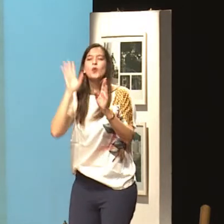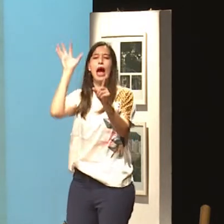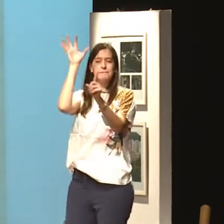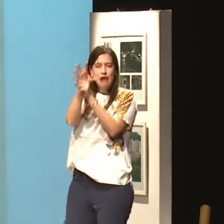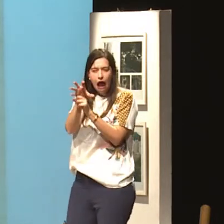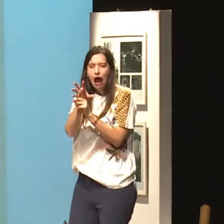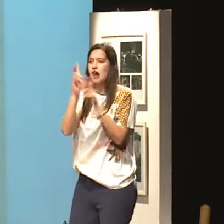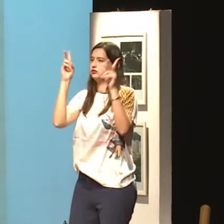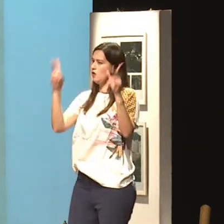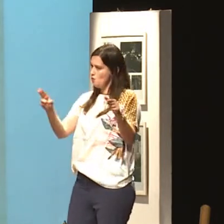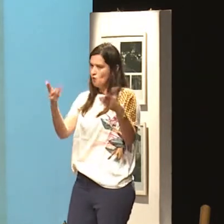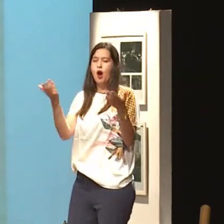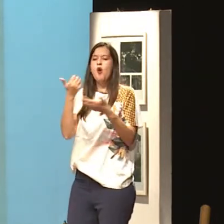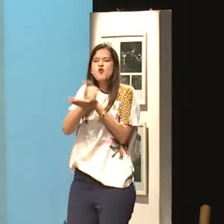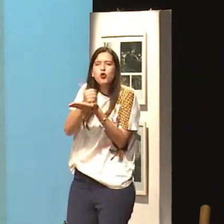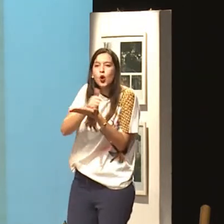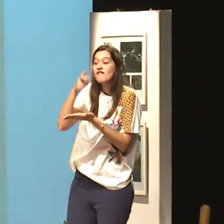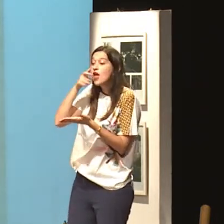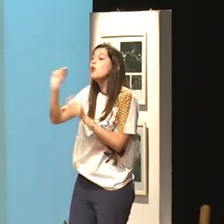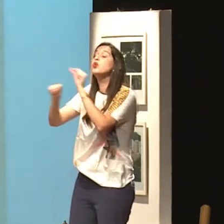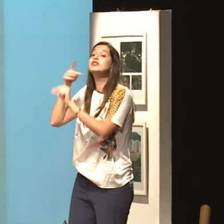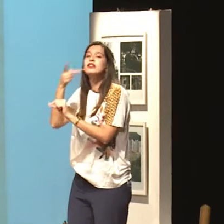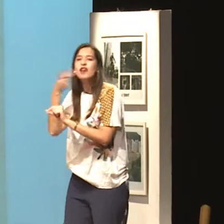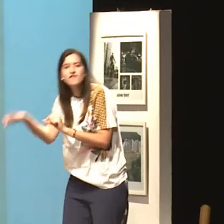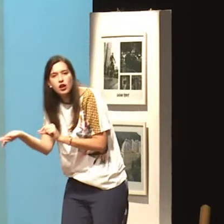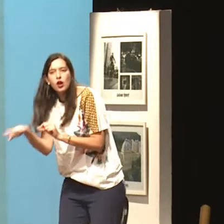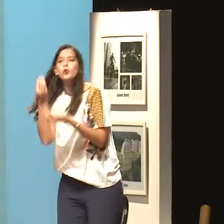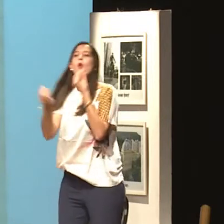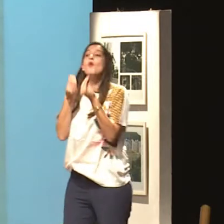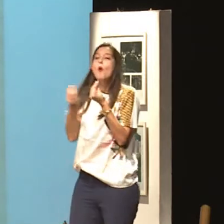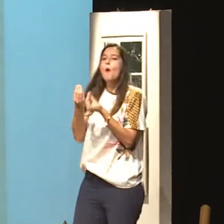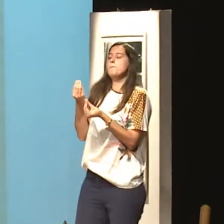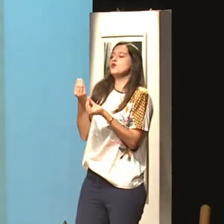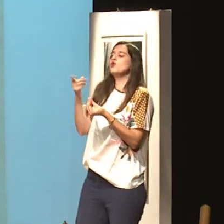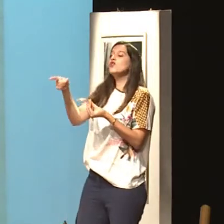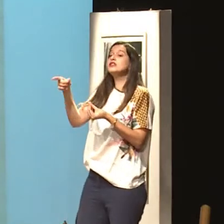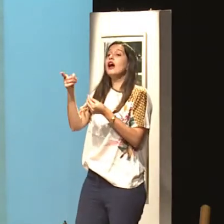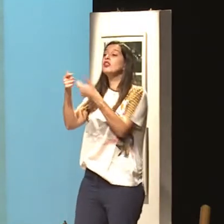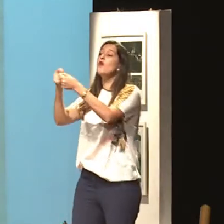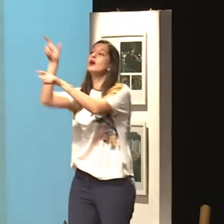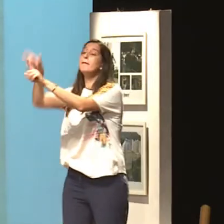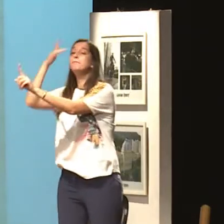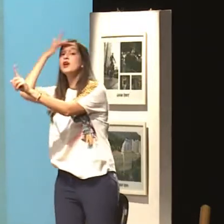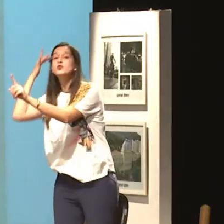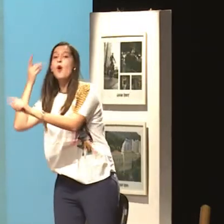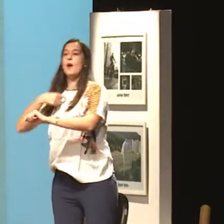Violência digital, por mensagens, Facebook, a gente vê homens que controlam, que querem controlar a mulher, o você está